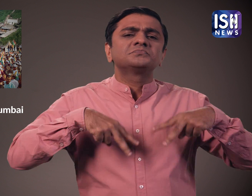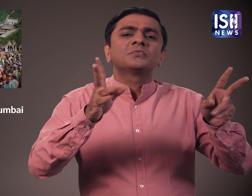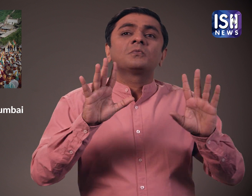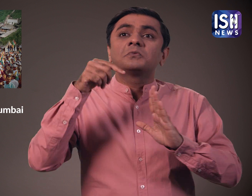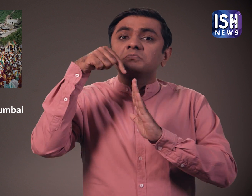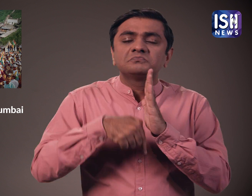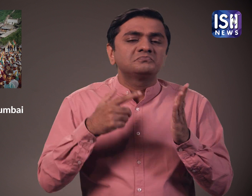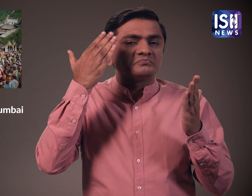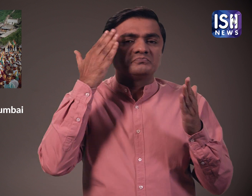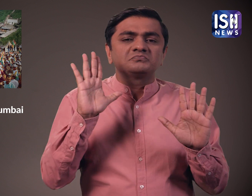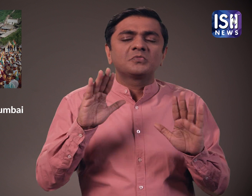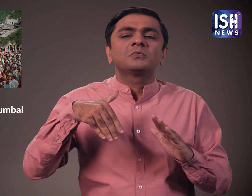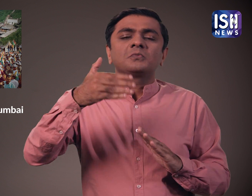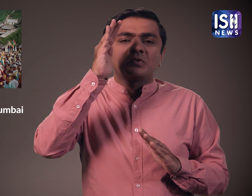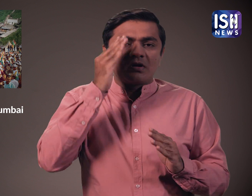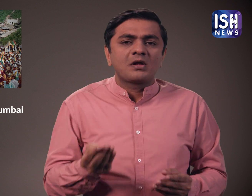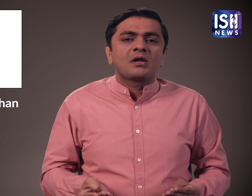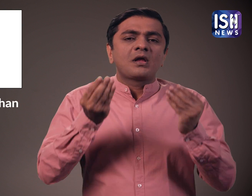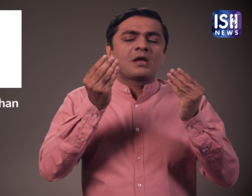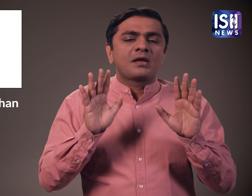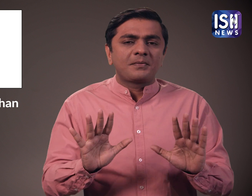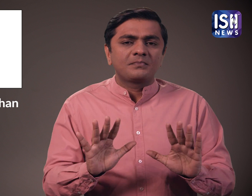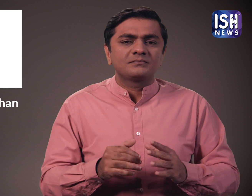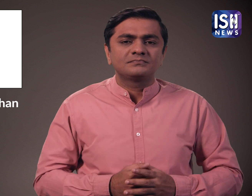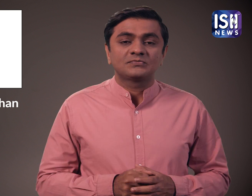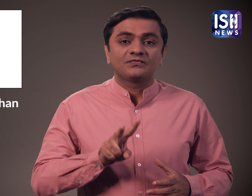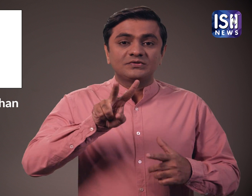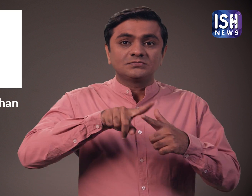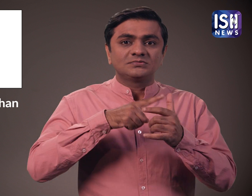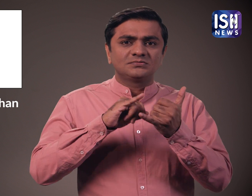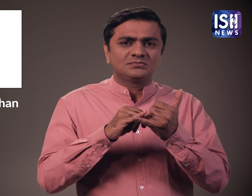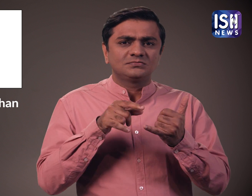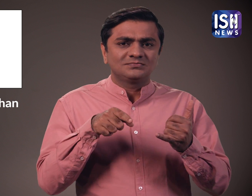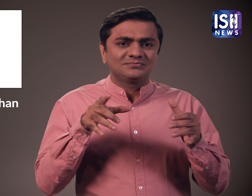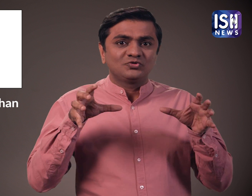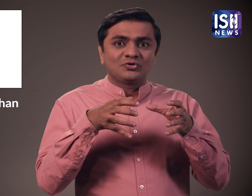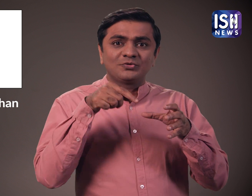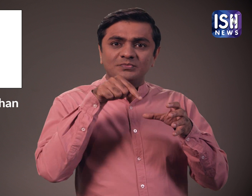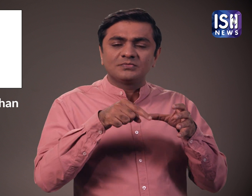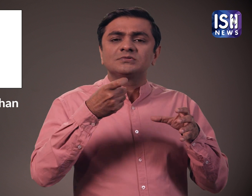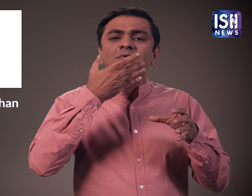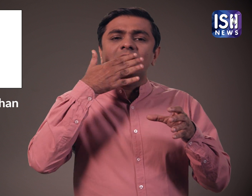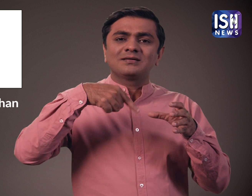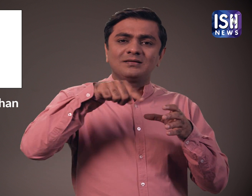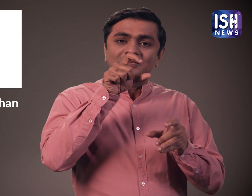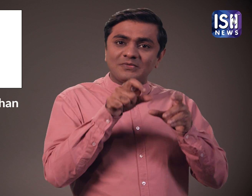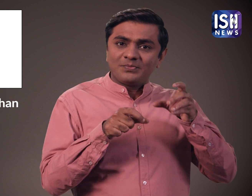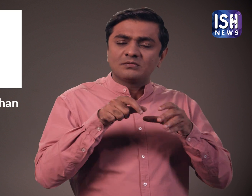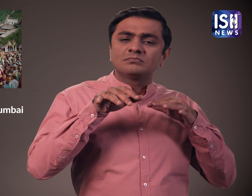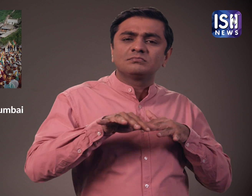अधिक अपडेट की प्रतिक्षा है। विश्वजैन संगटन ने दिल्ली में शांतिपूर्ण विरोध मार्च निकाला